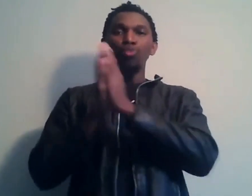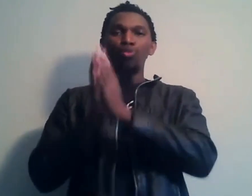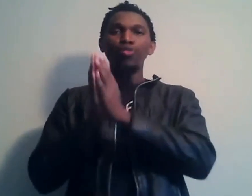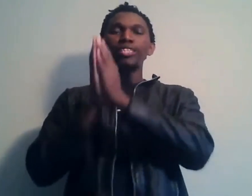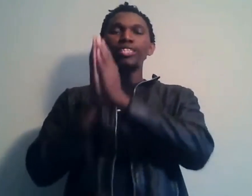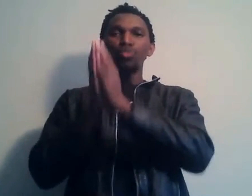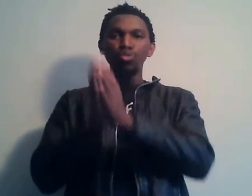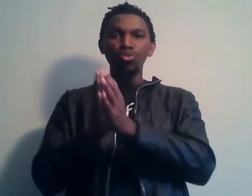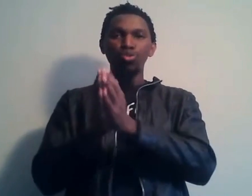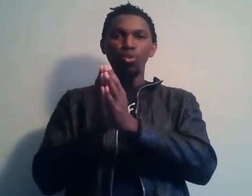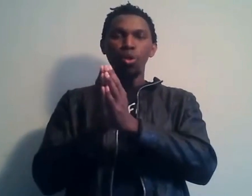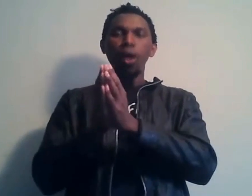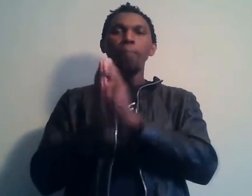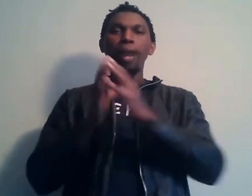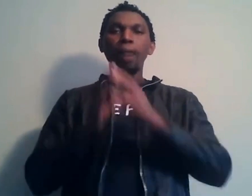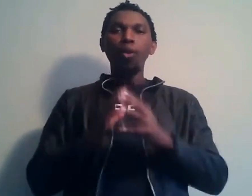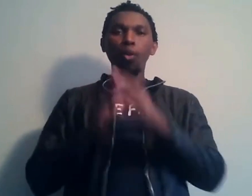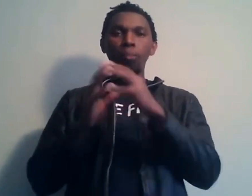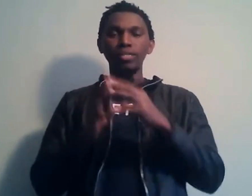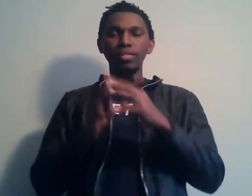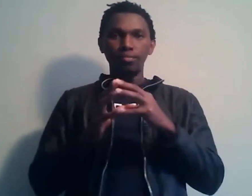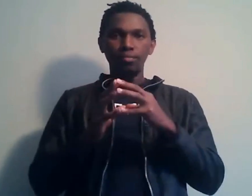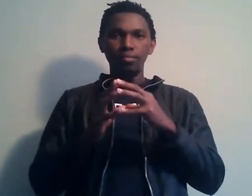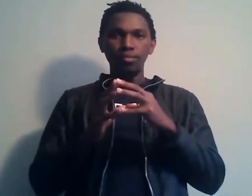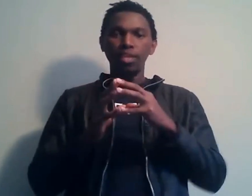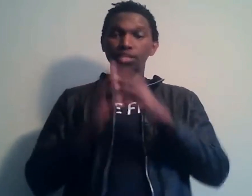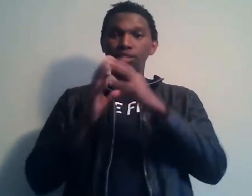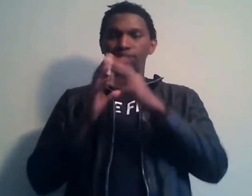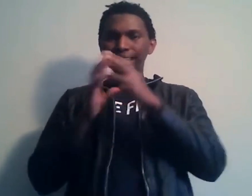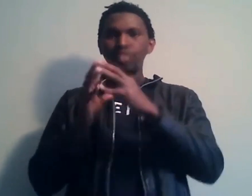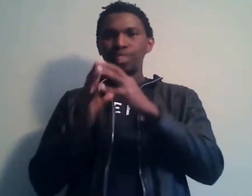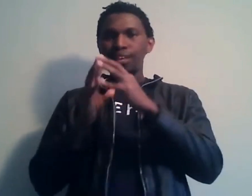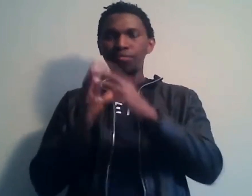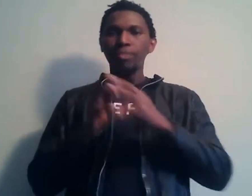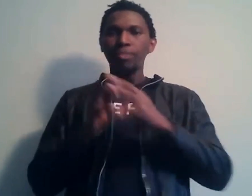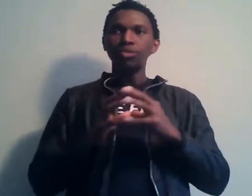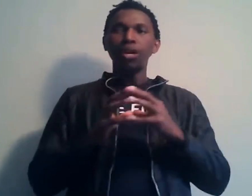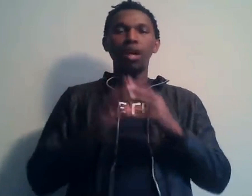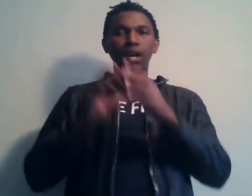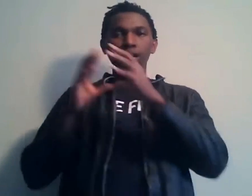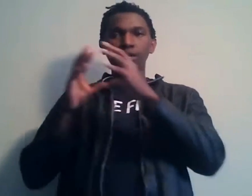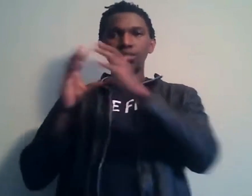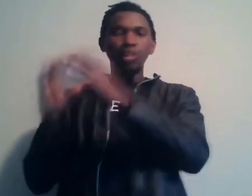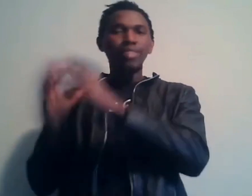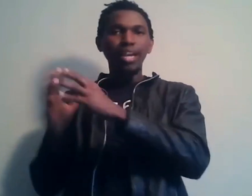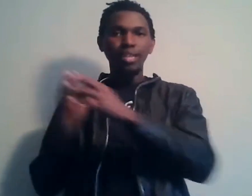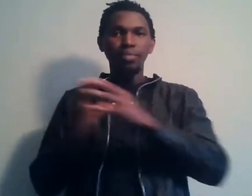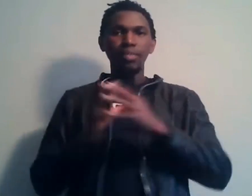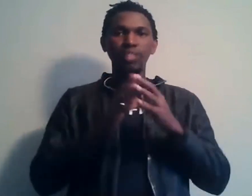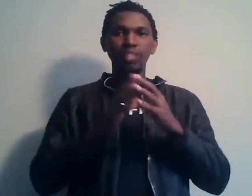trouver des solutions par rapport au pays ? Reste juste à la fin parce que dans le dernier aspect de cette